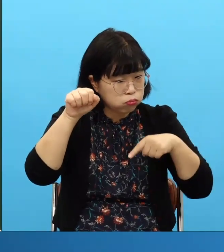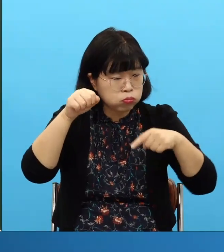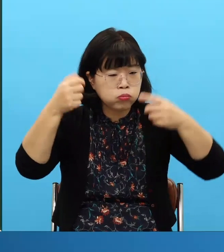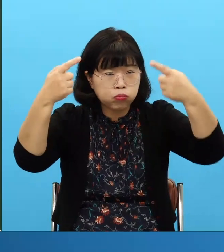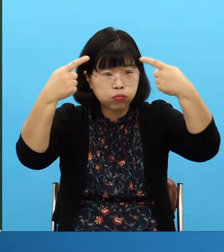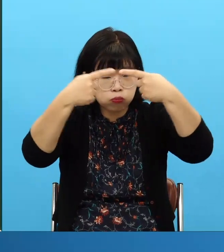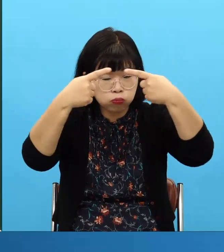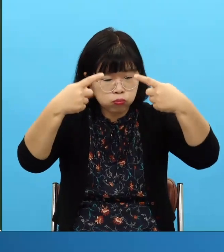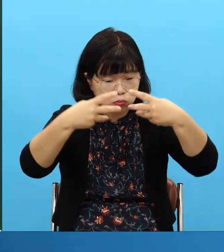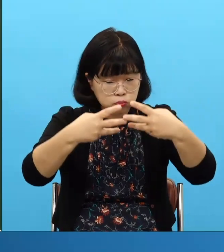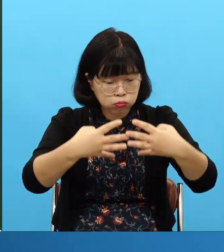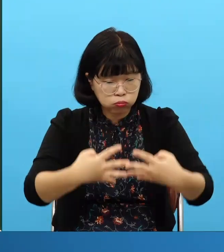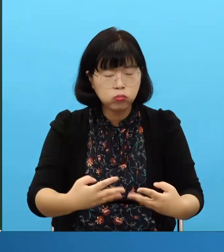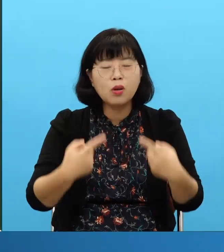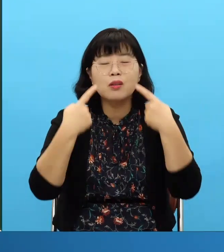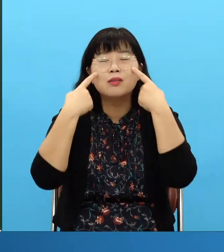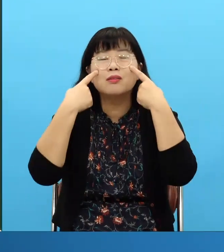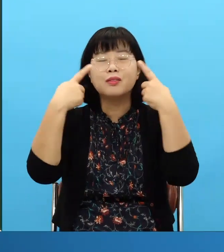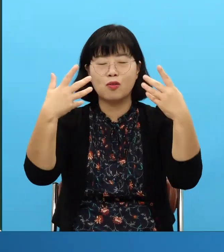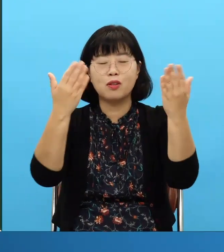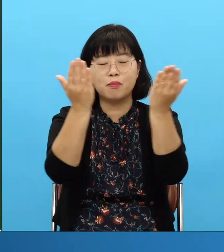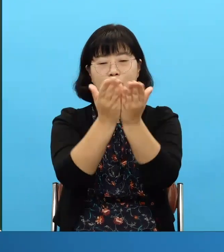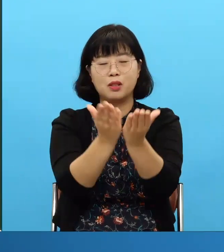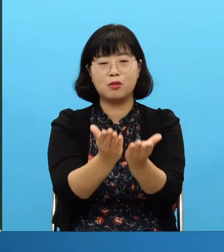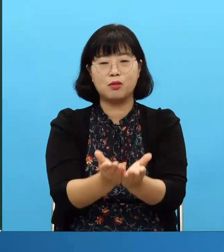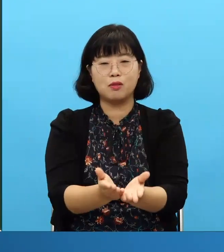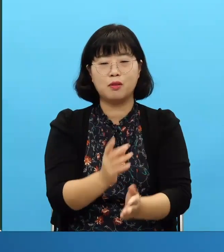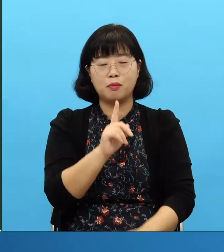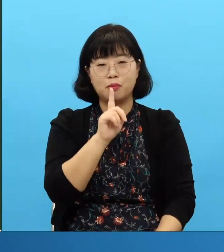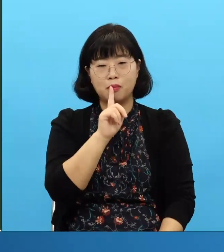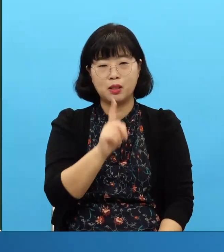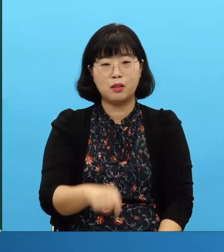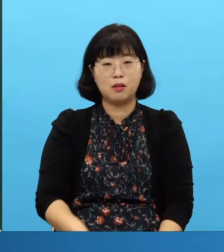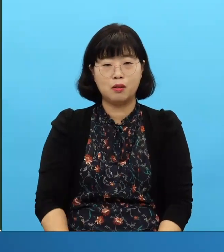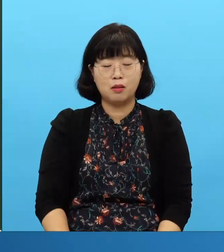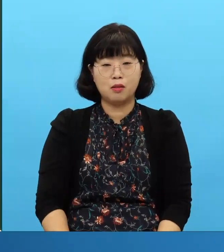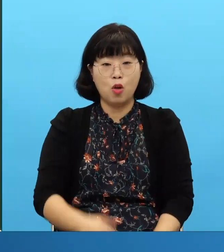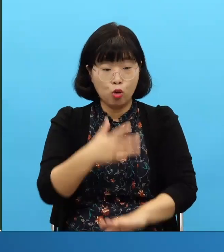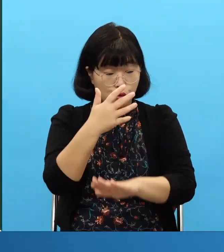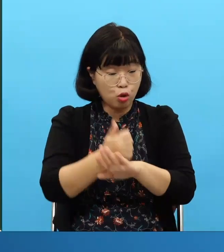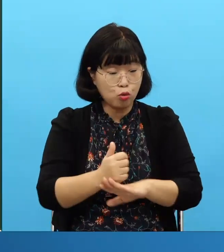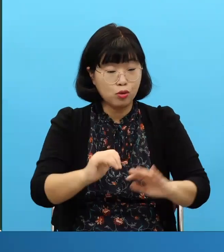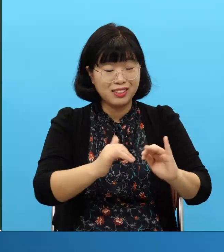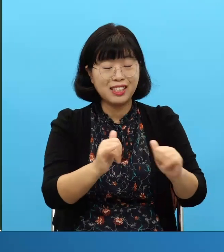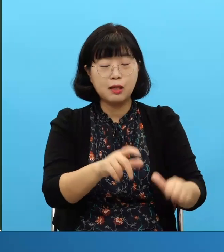Incluso hay pactos que matan a otros y son concretos Pero eso no es lo que Dios desea Los